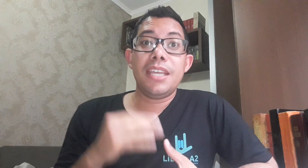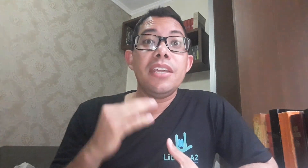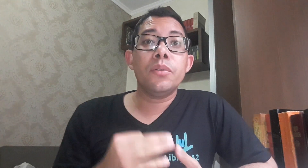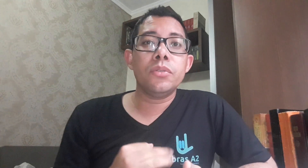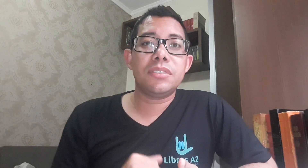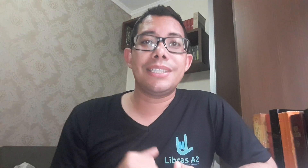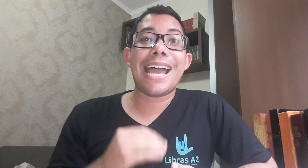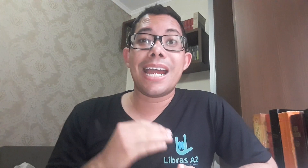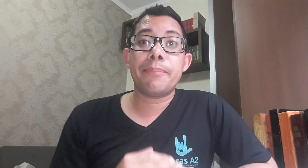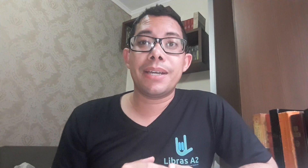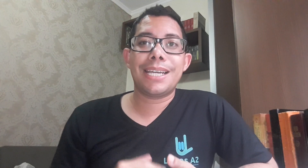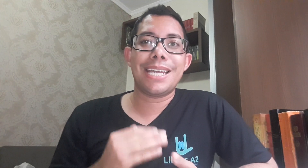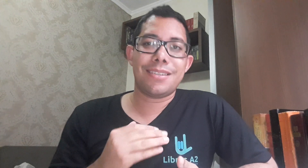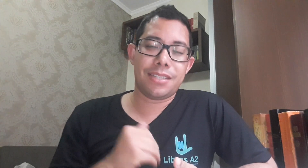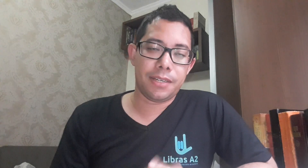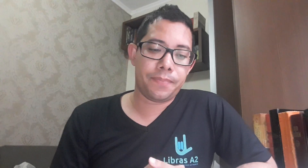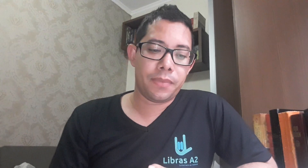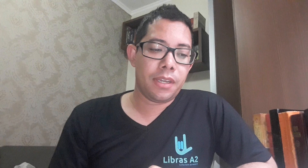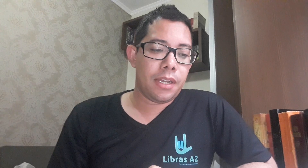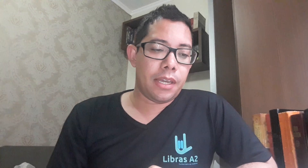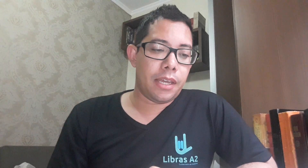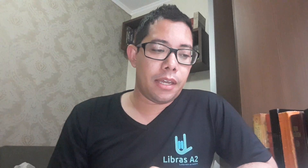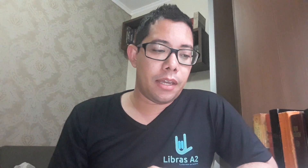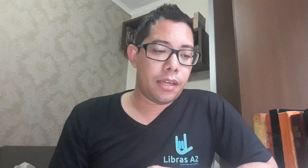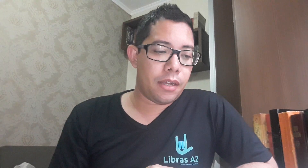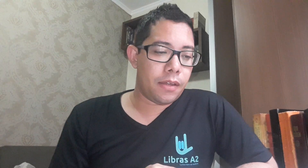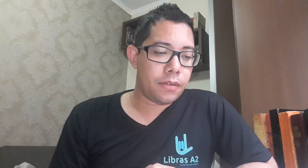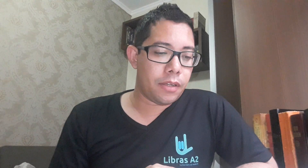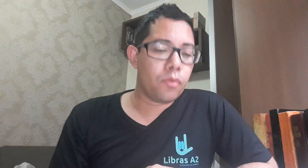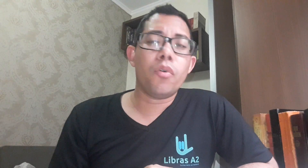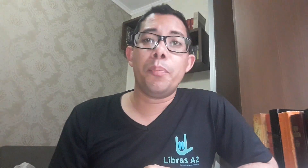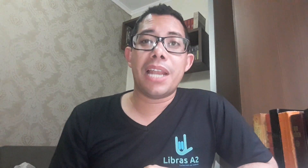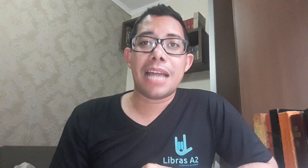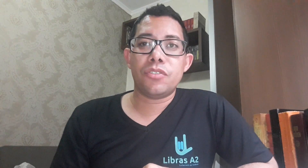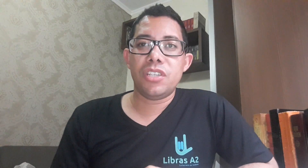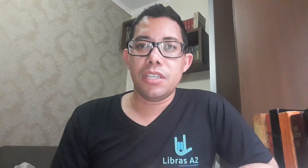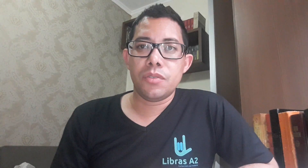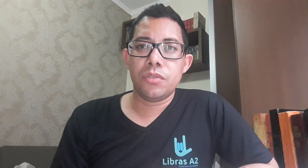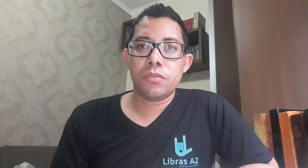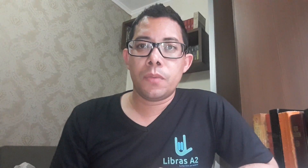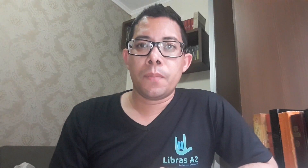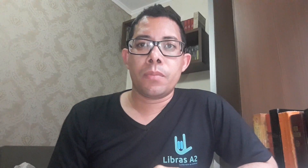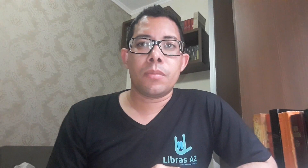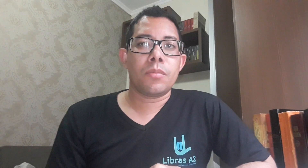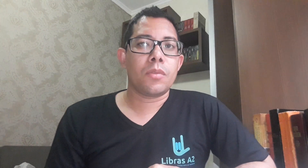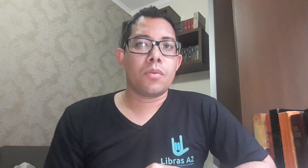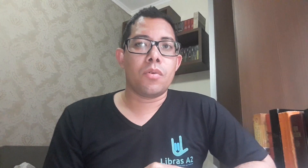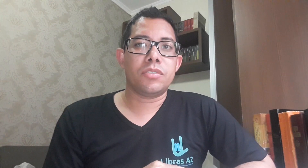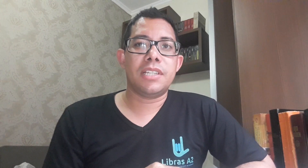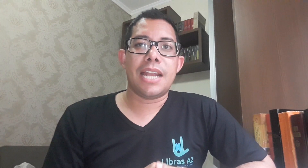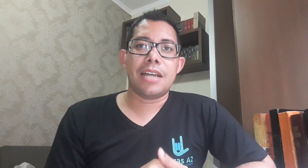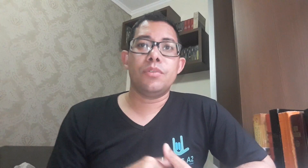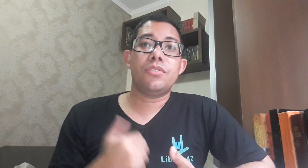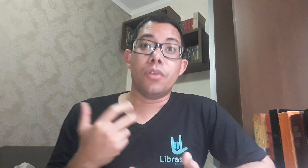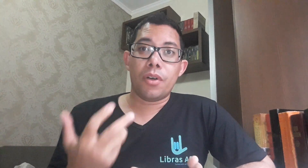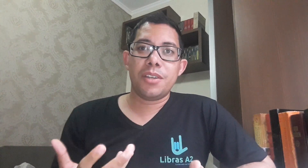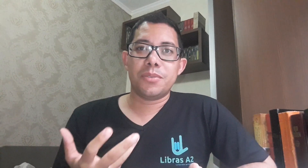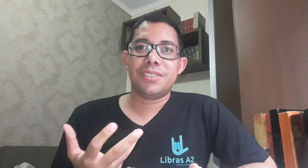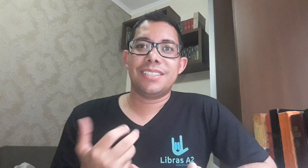hinos da harpa cristã. É um compilado de hinos considerados históricos,